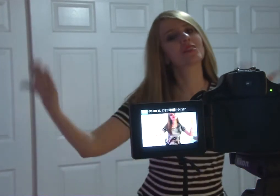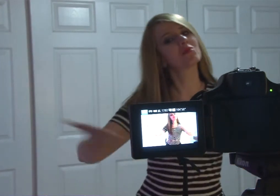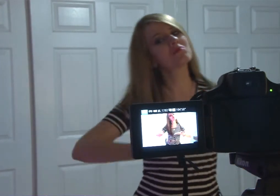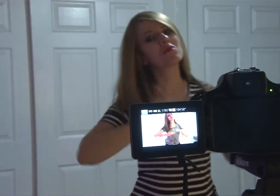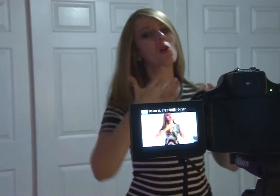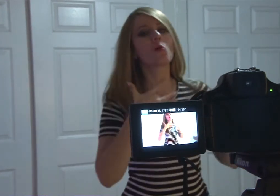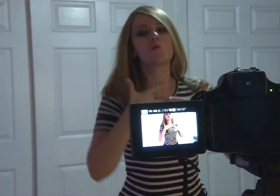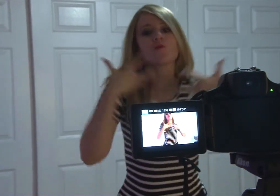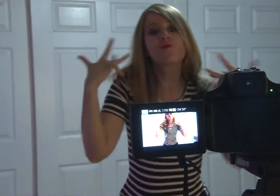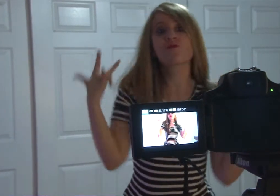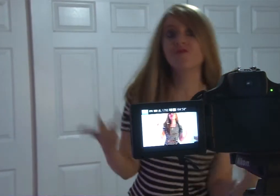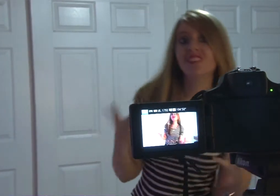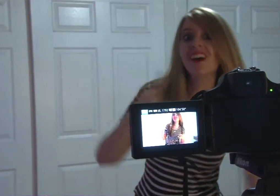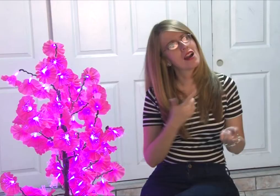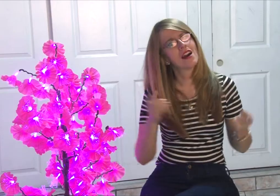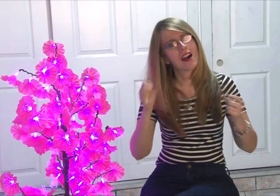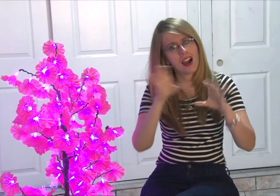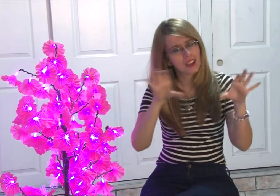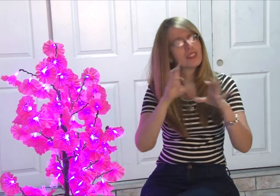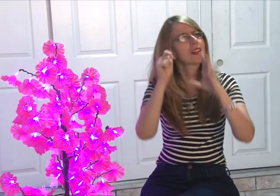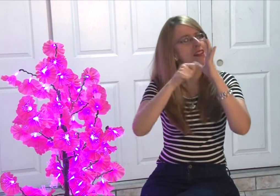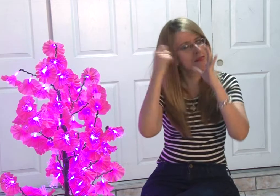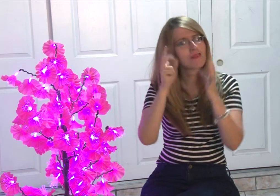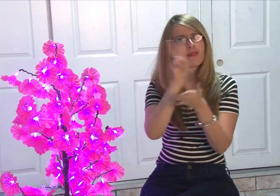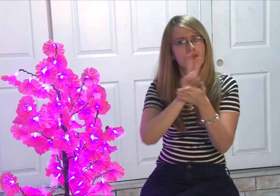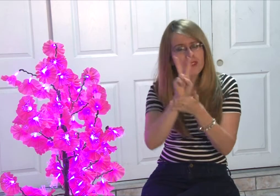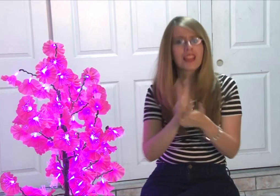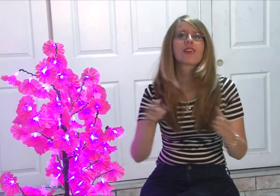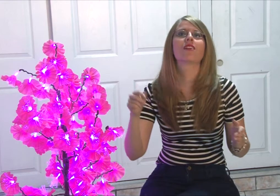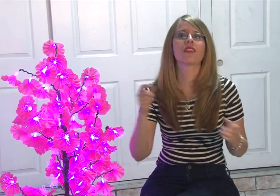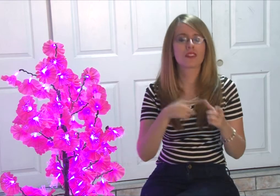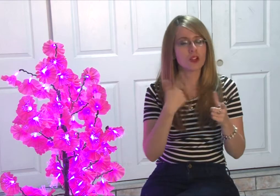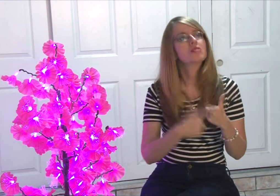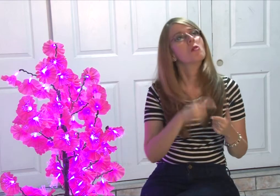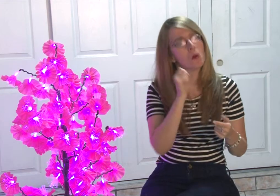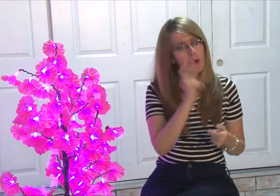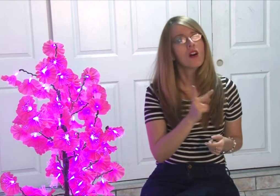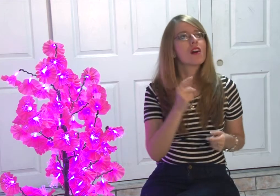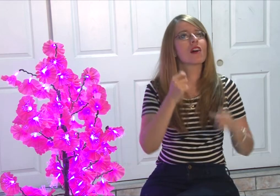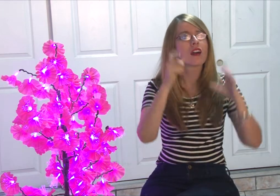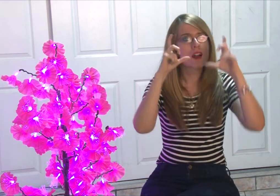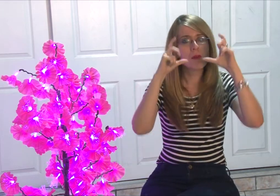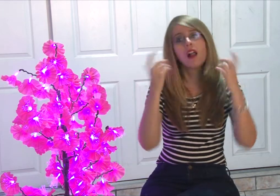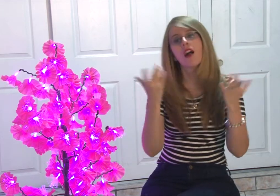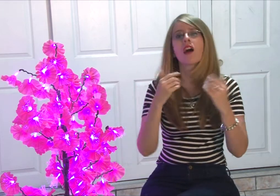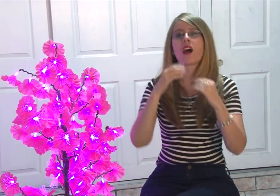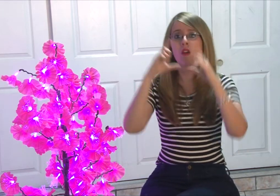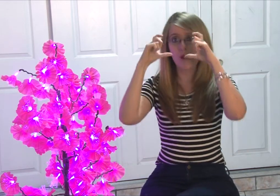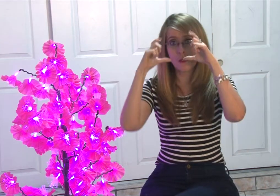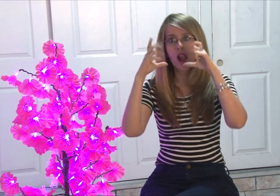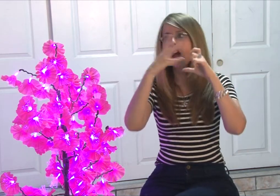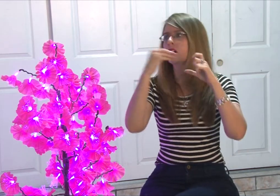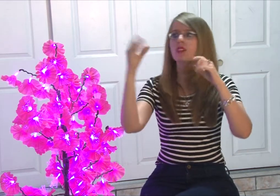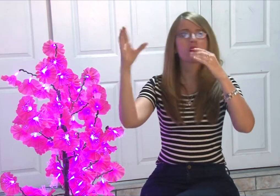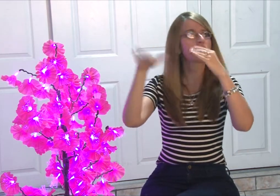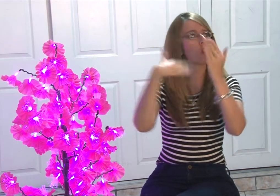entonces él me animó y me dijo, ay no, hagamos un video, ok, la cámara,